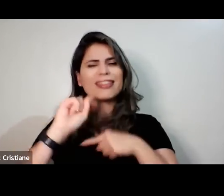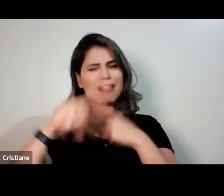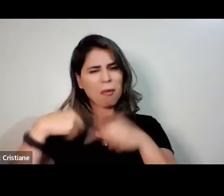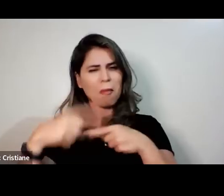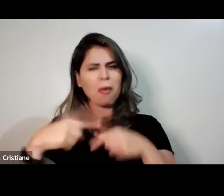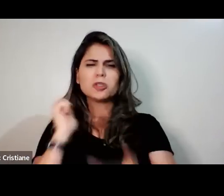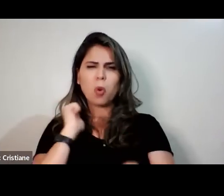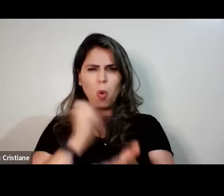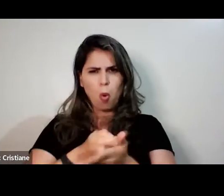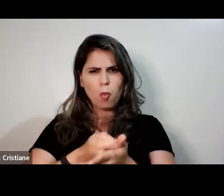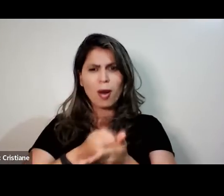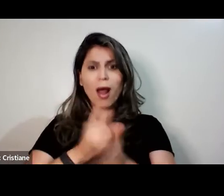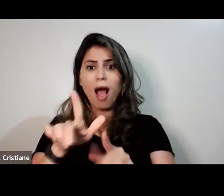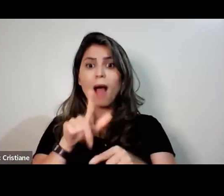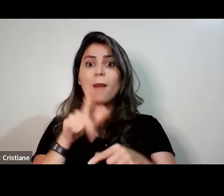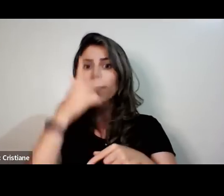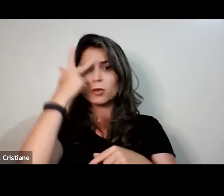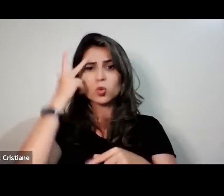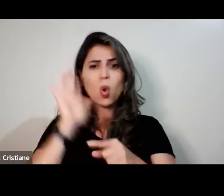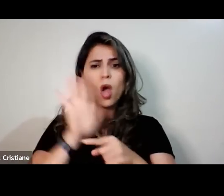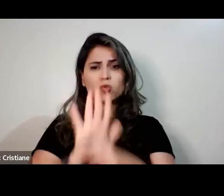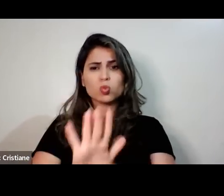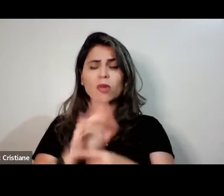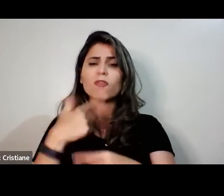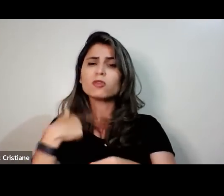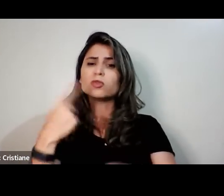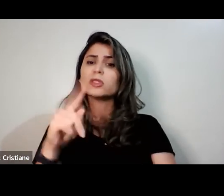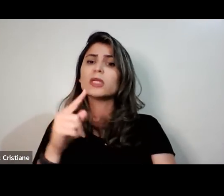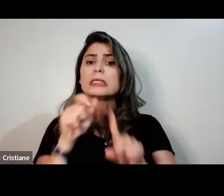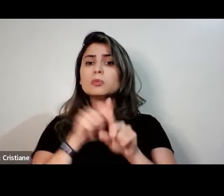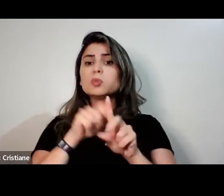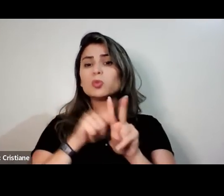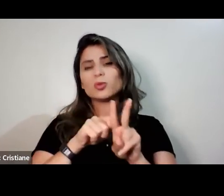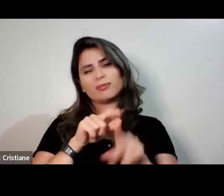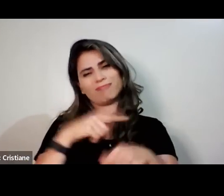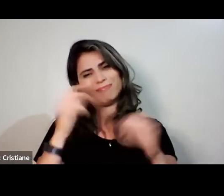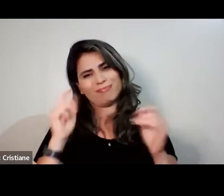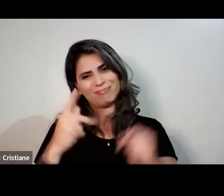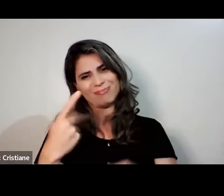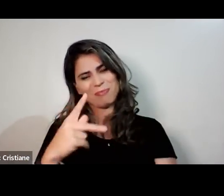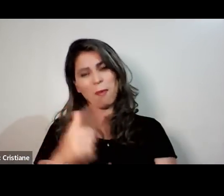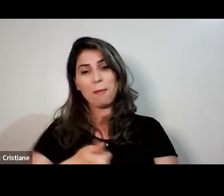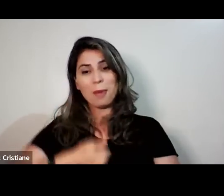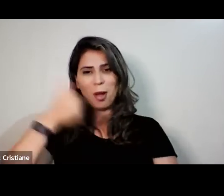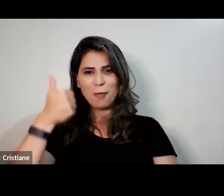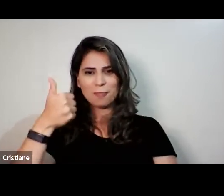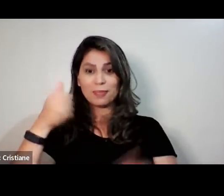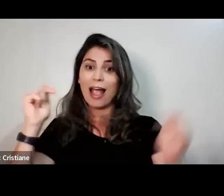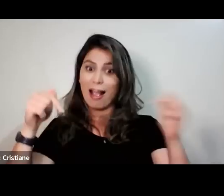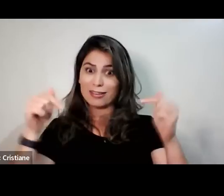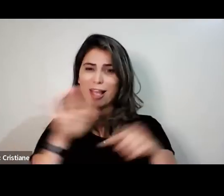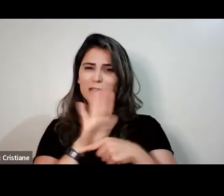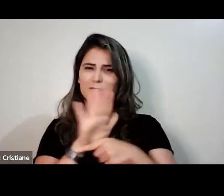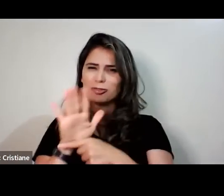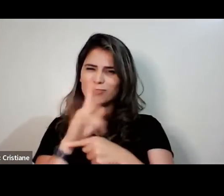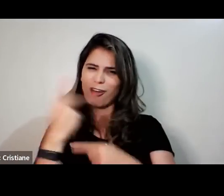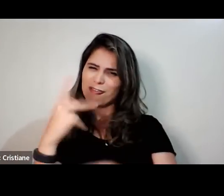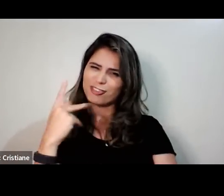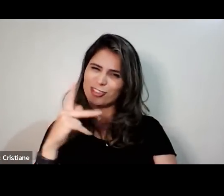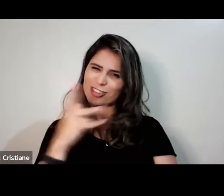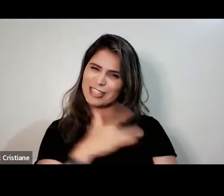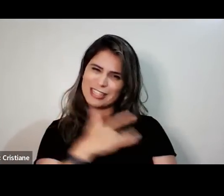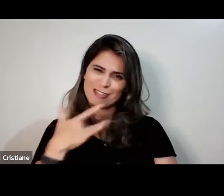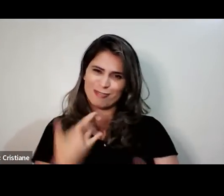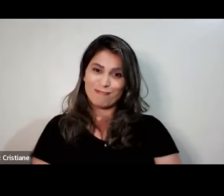Nós estamos comprometidos com a sua saúde. O que você já investiu na doença, nos problemas, vai ficar no passado.